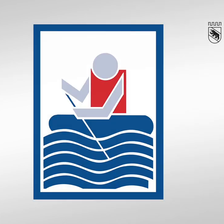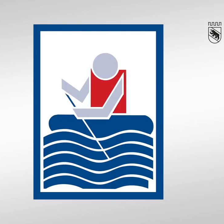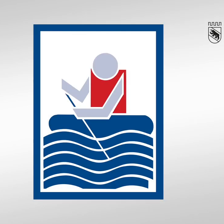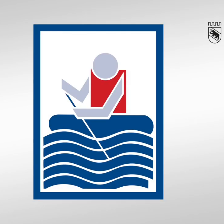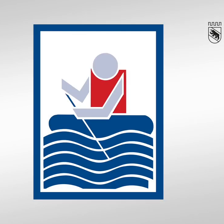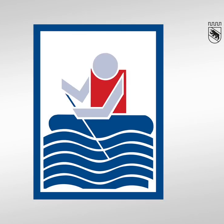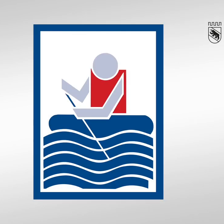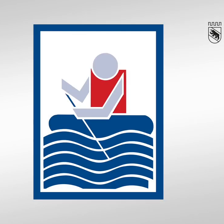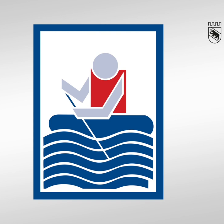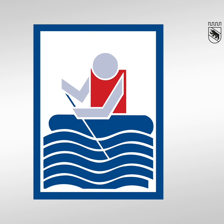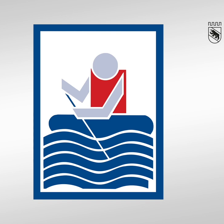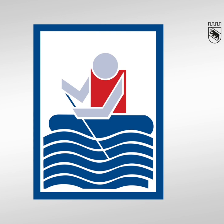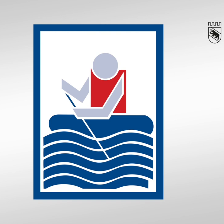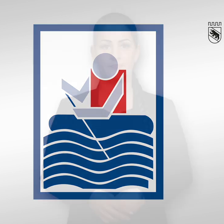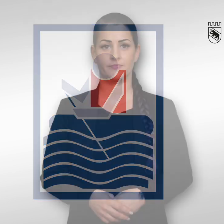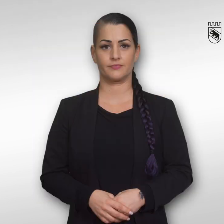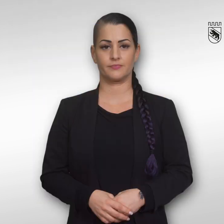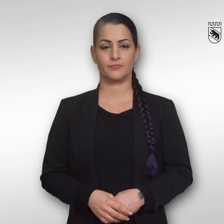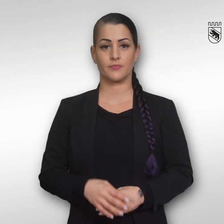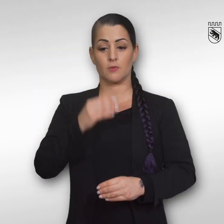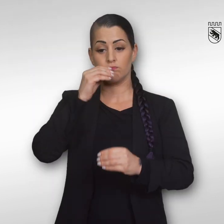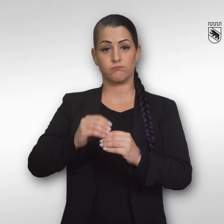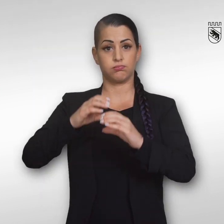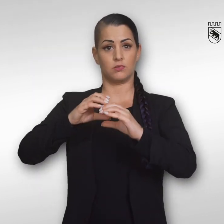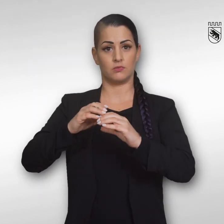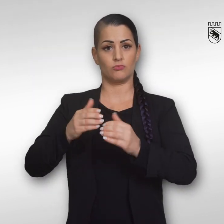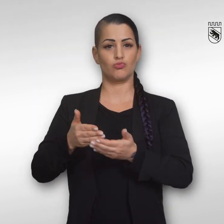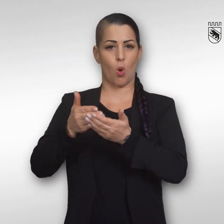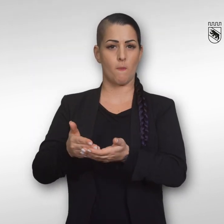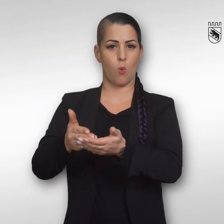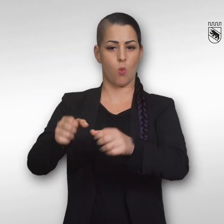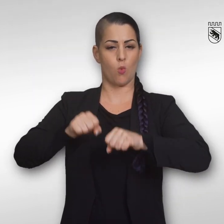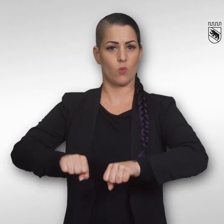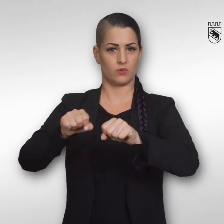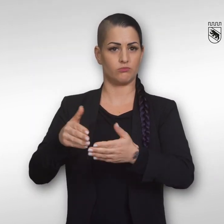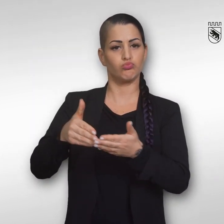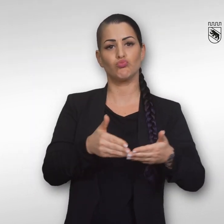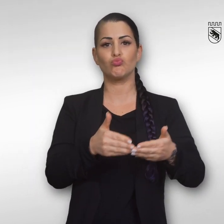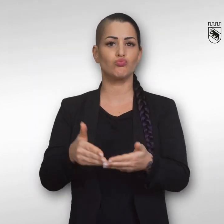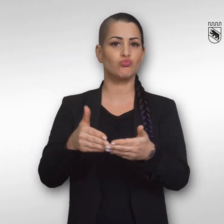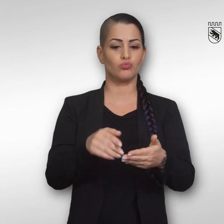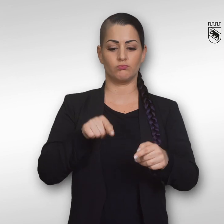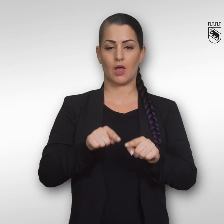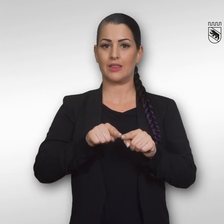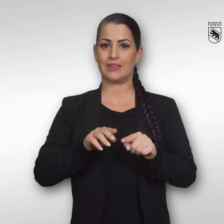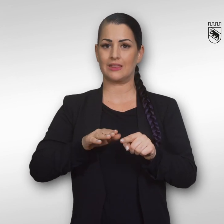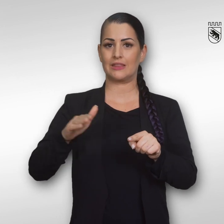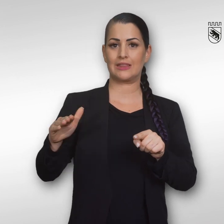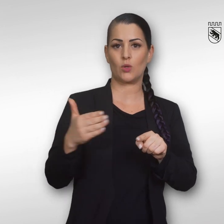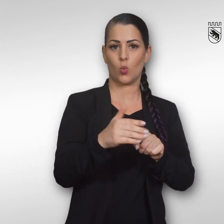Verhalten auf dem Schlauchboot Ein gemütlicher Schlauchboottrip von Thun nach Bern gehört im Sommer zu